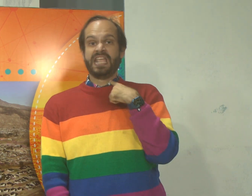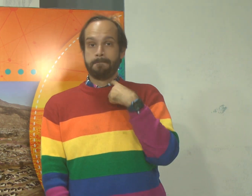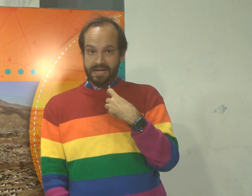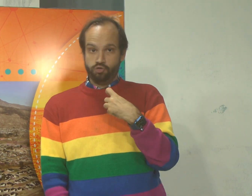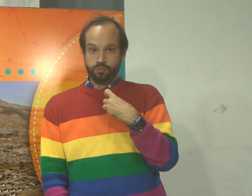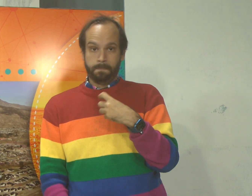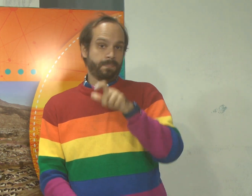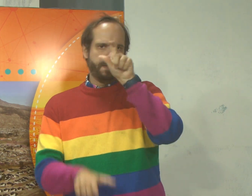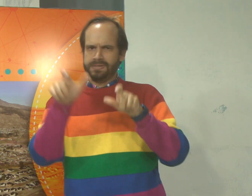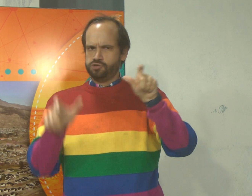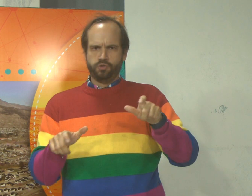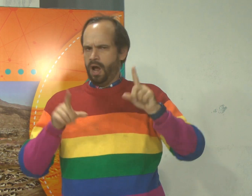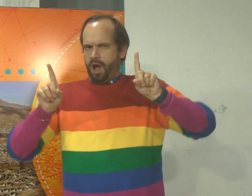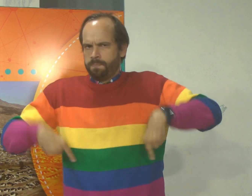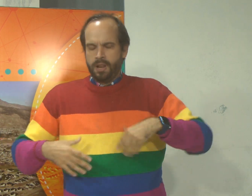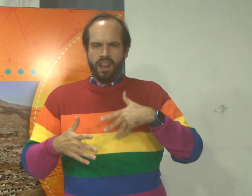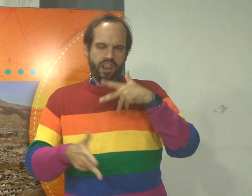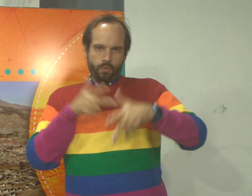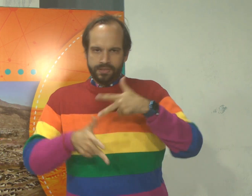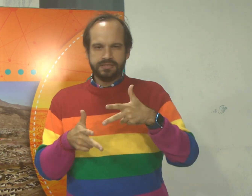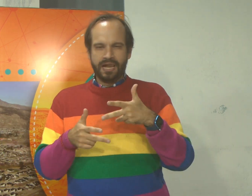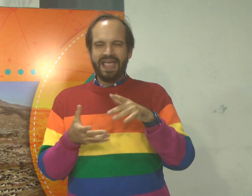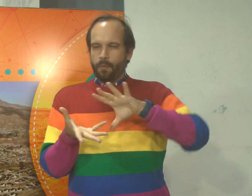con subtítulos en español para todas las personas.